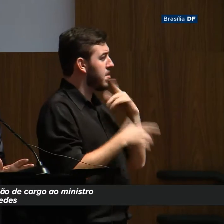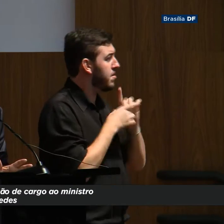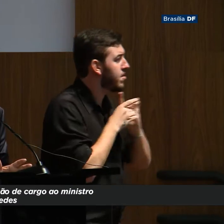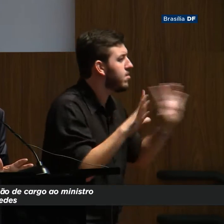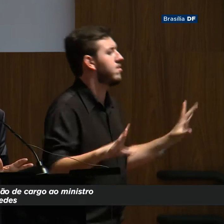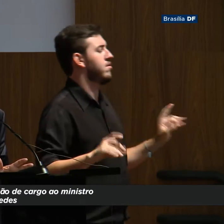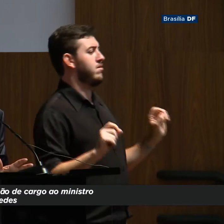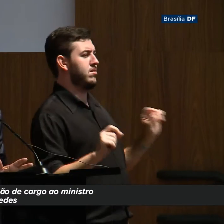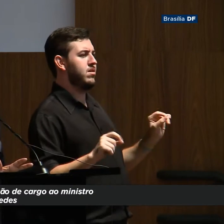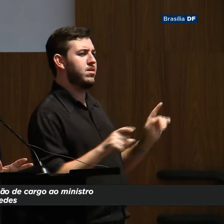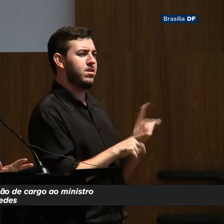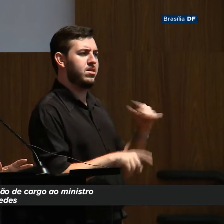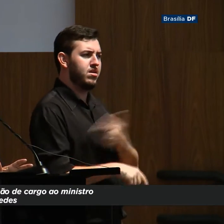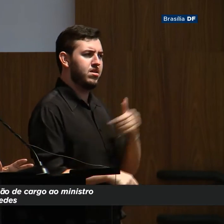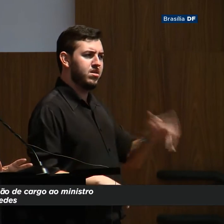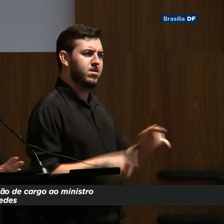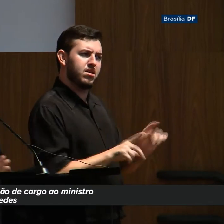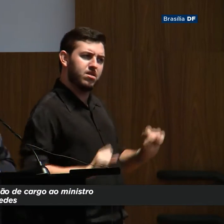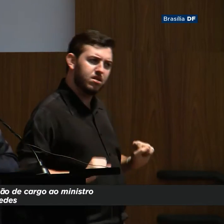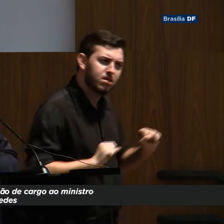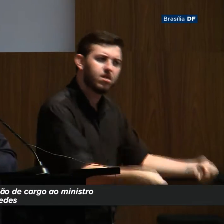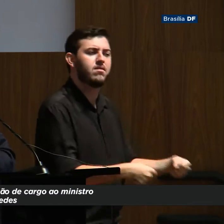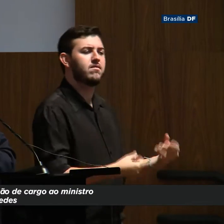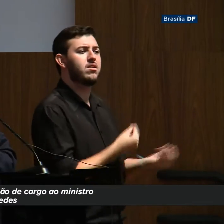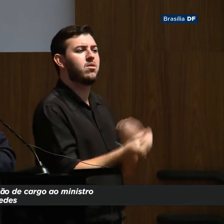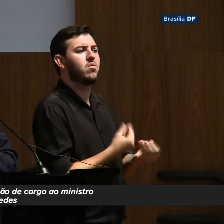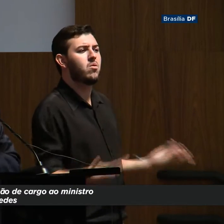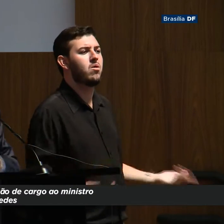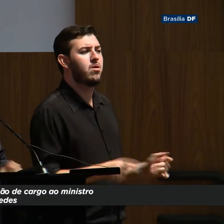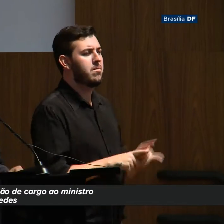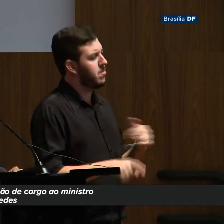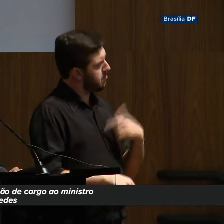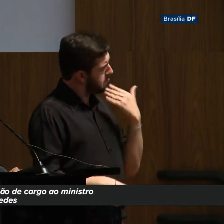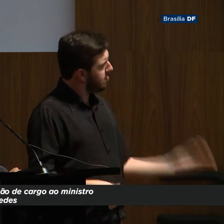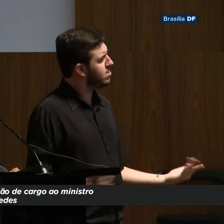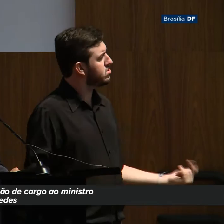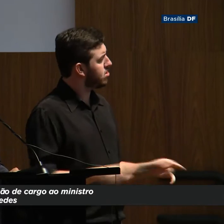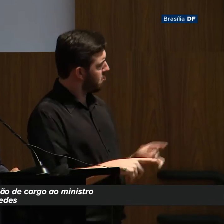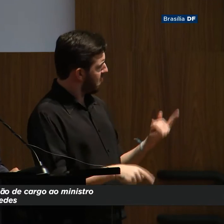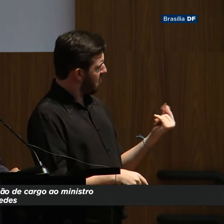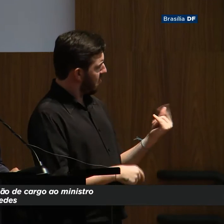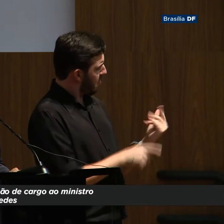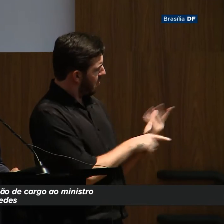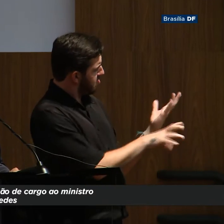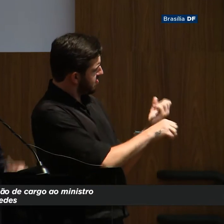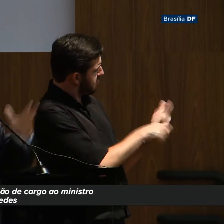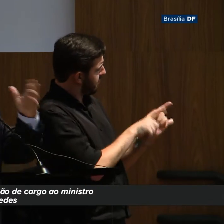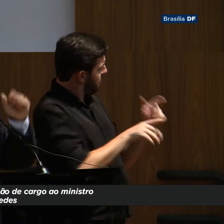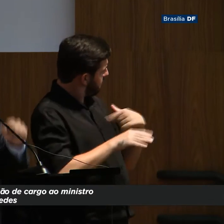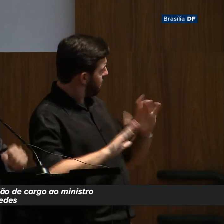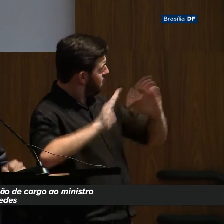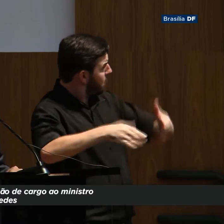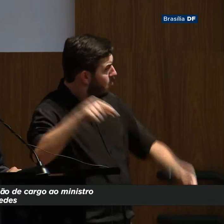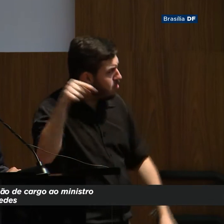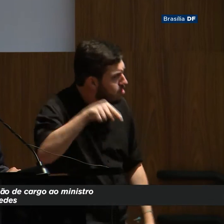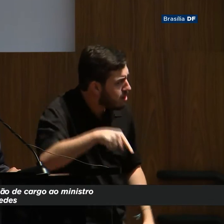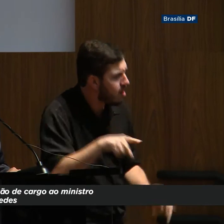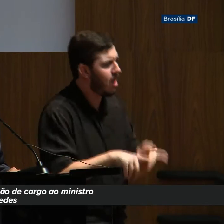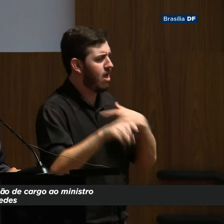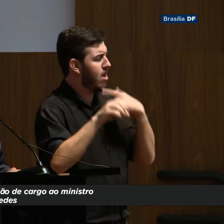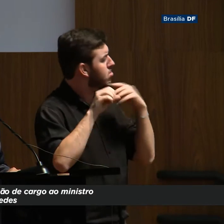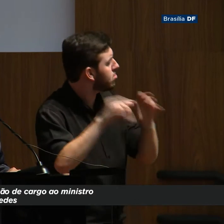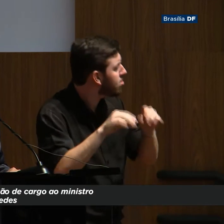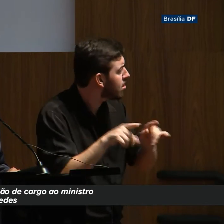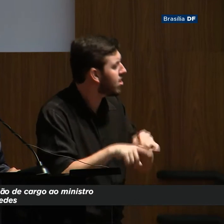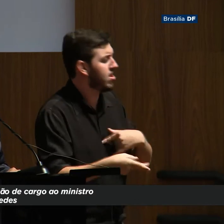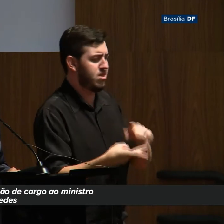orçamentariamente, carimbando os orçamentos e dizendo saúde e educação agora é capital humano. Só que isso foi há 30 anos atrás.